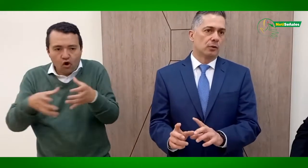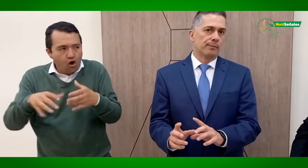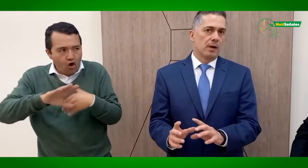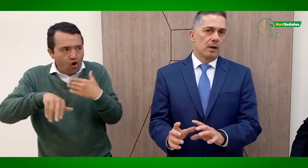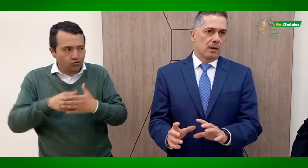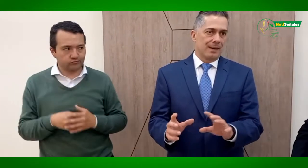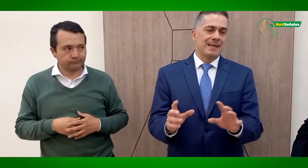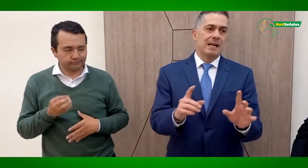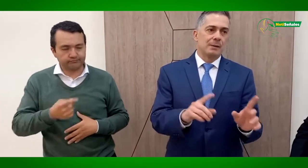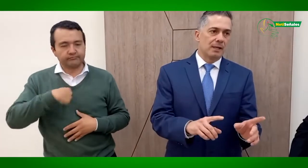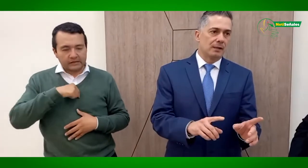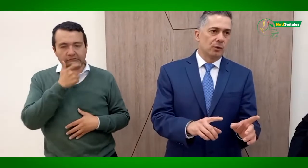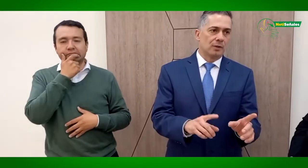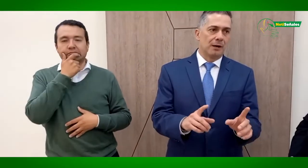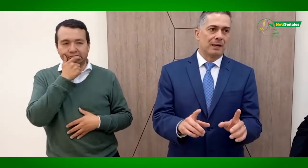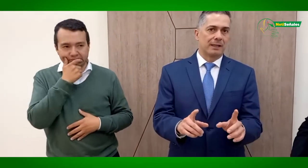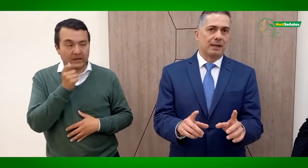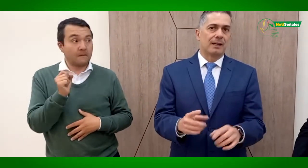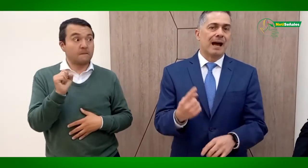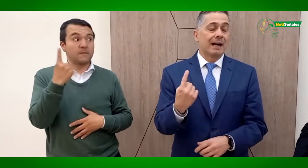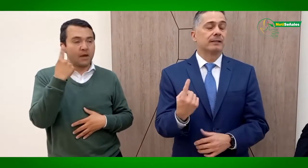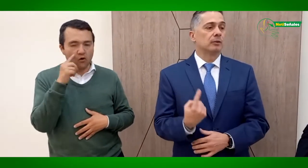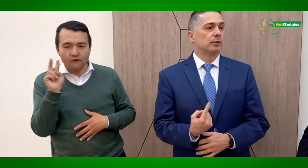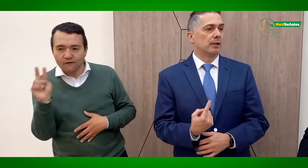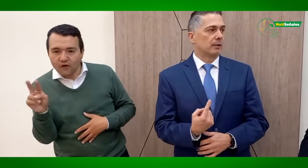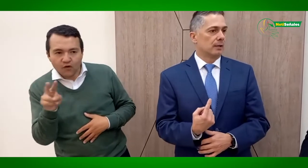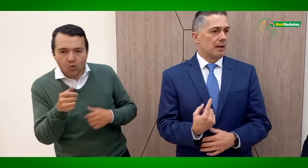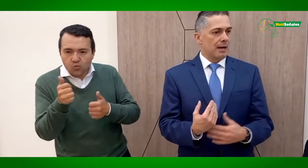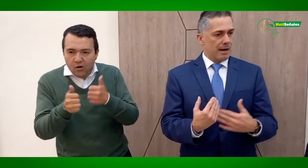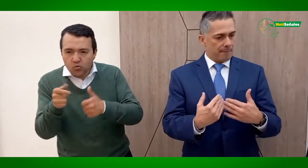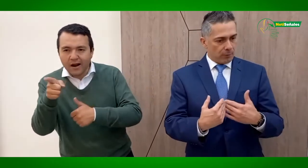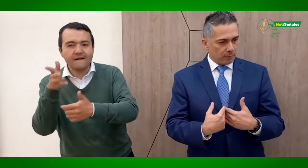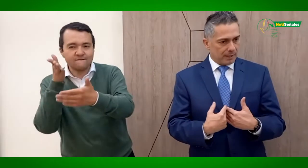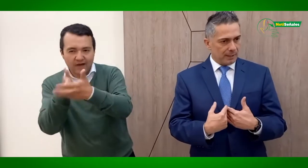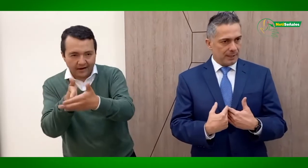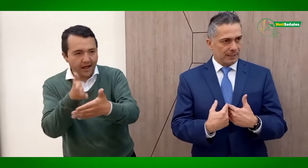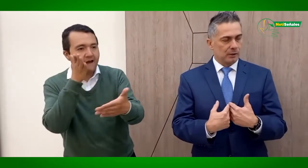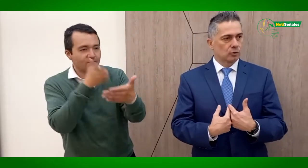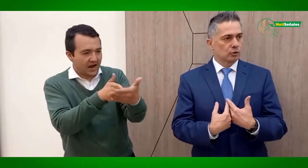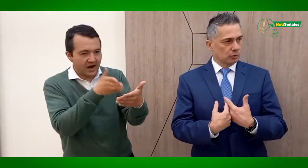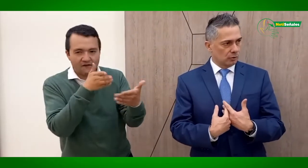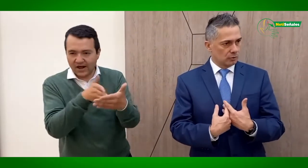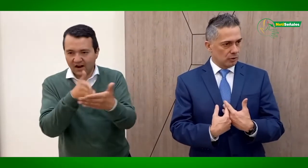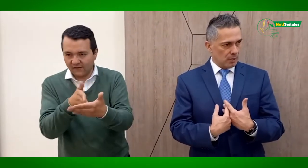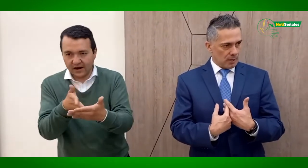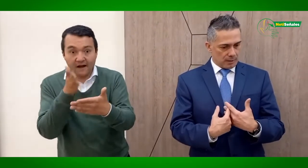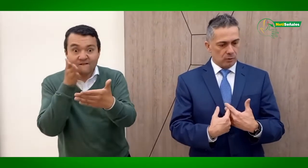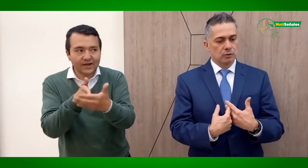y eliminando la barrera actitudinaz, la forma en la que nosotros nos